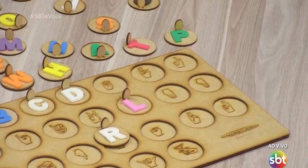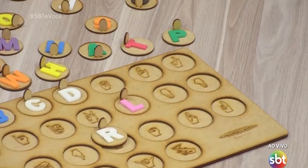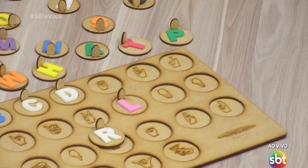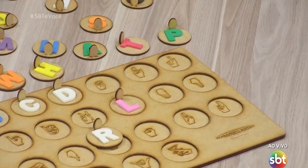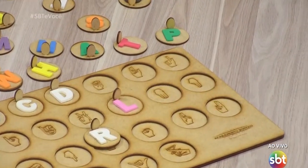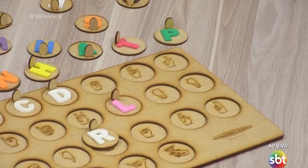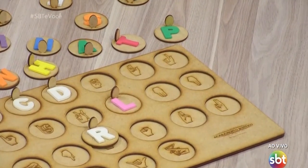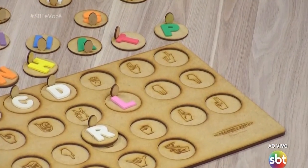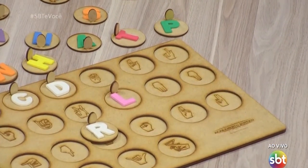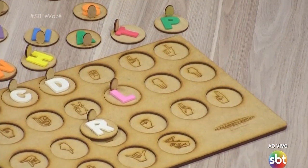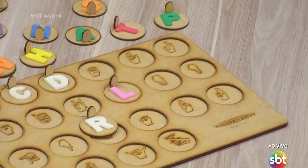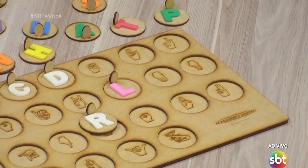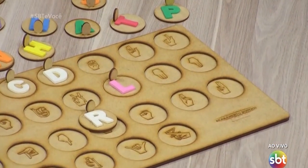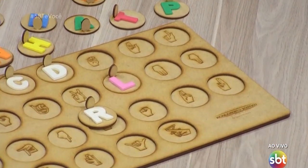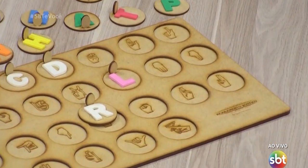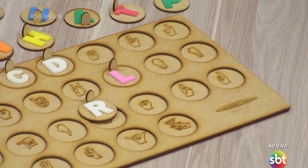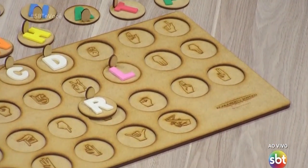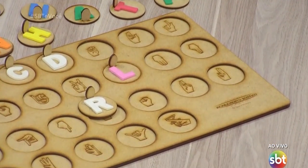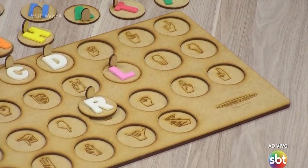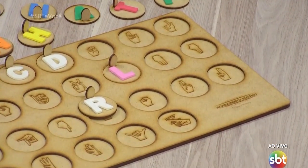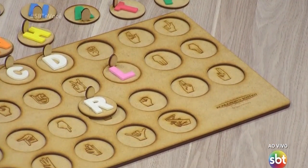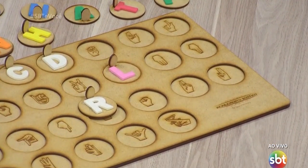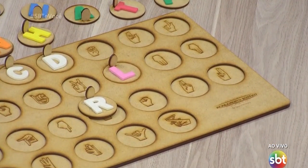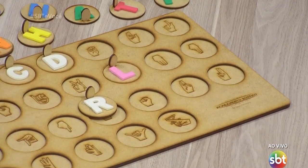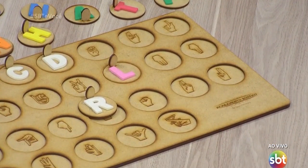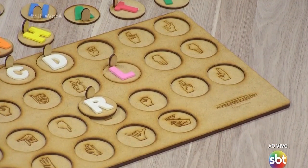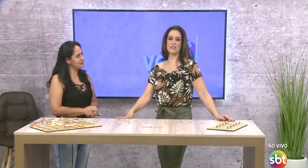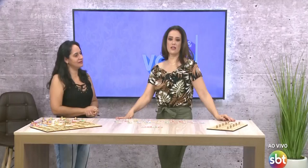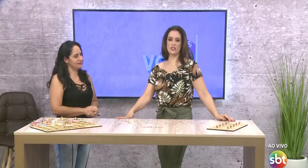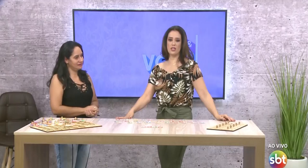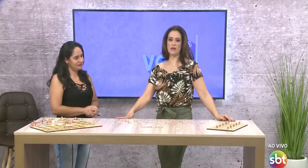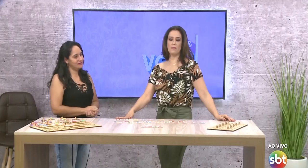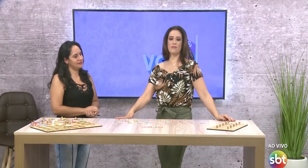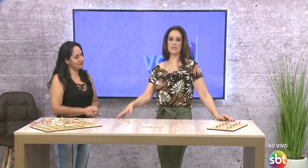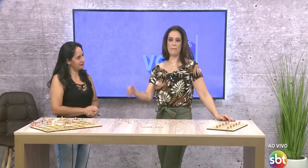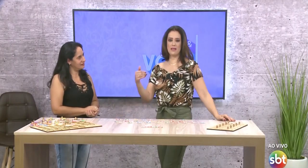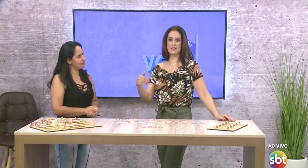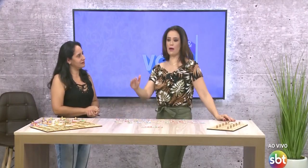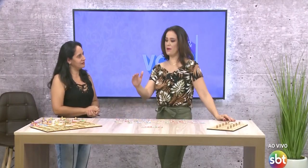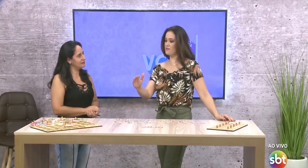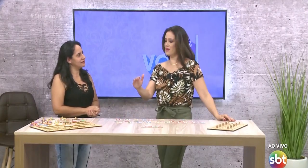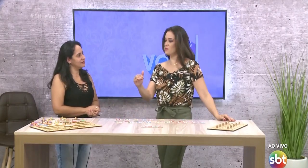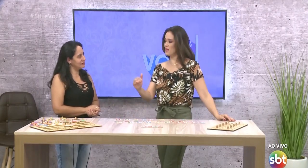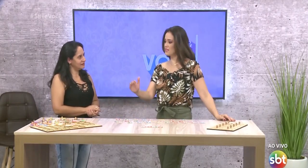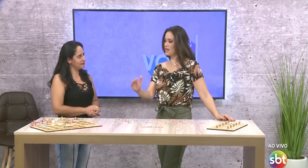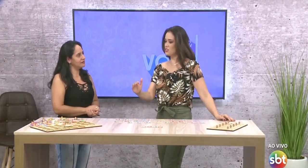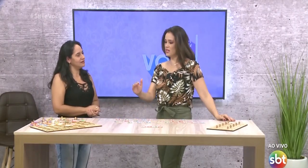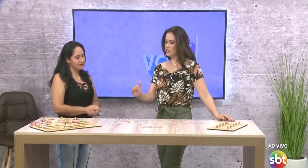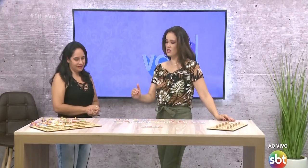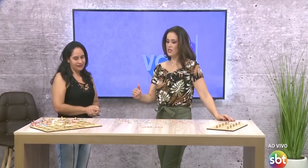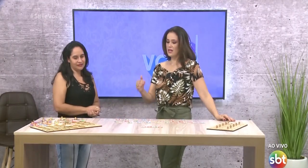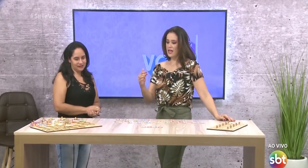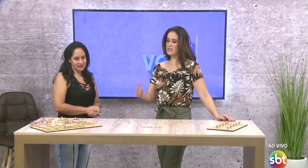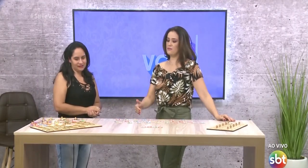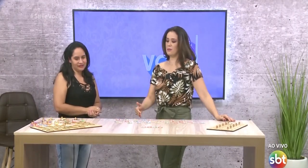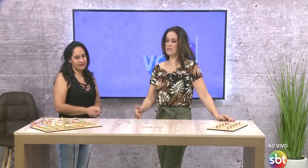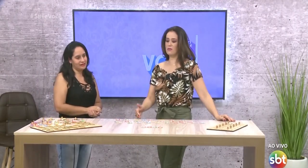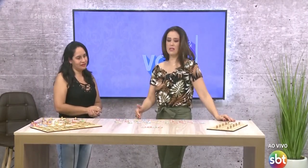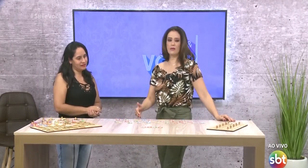acabar o programa, a gente passa pra você. Tá, Karina? O nome e o telefone certinho aí pra você passar pra frente, passar adiante essa informação que é